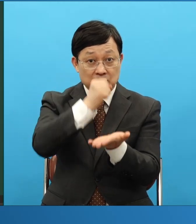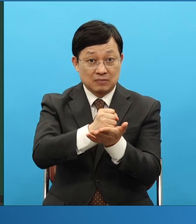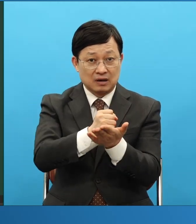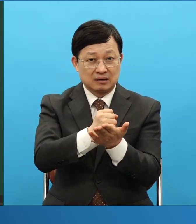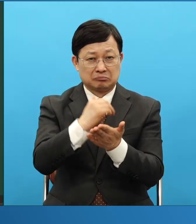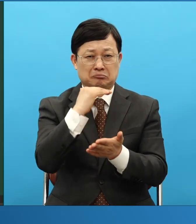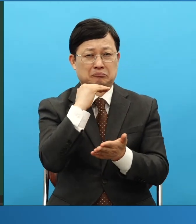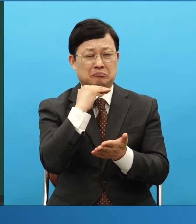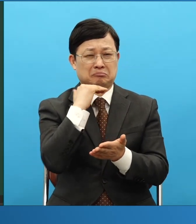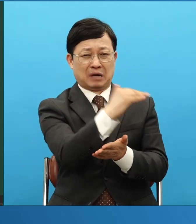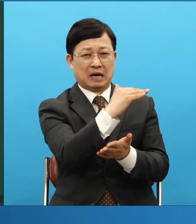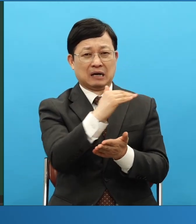넓은 곳으로 갈 수 있어요